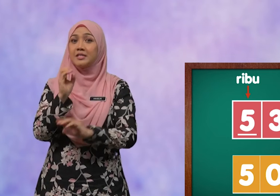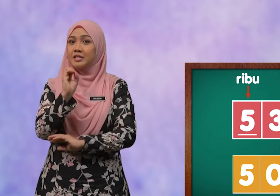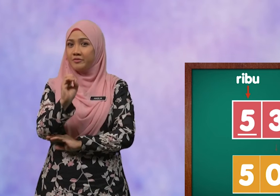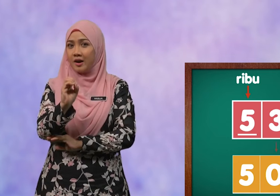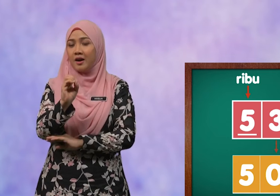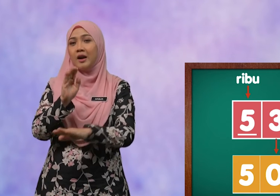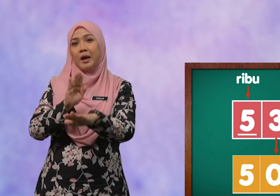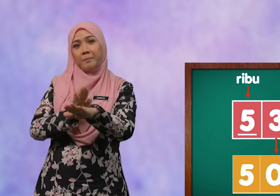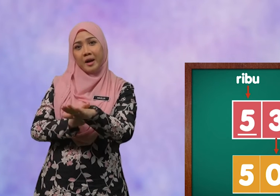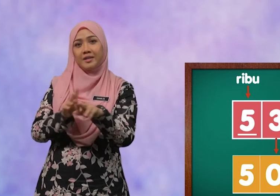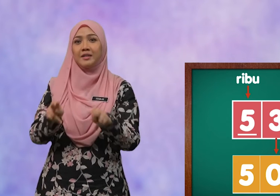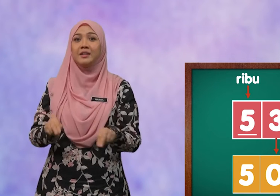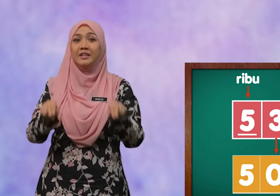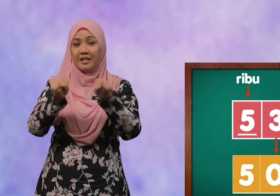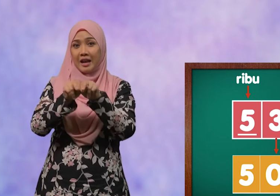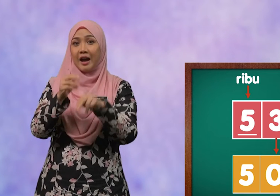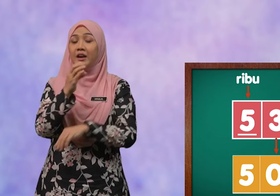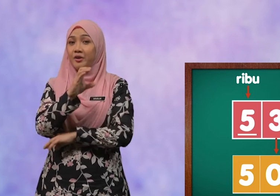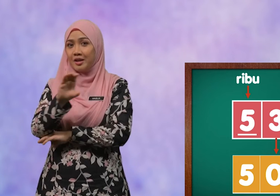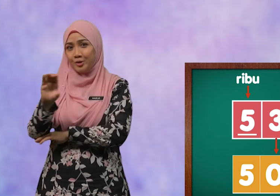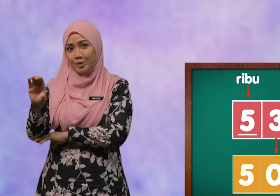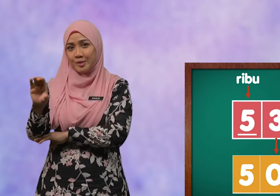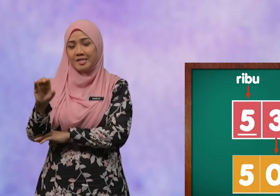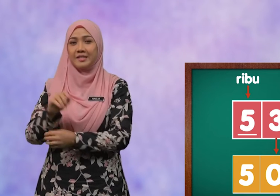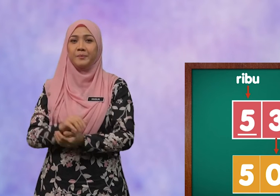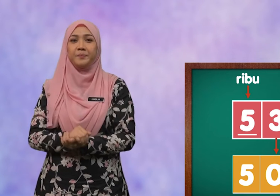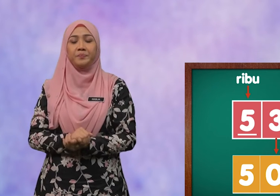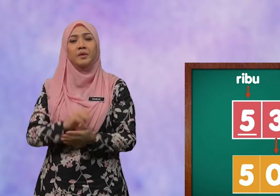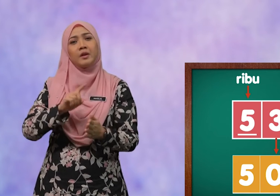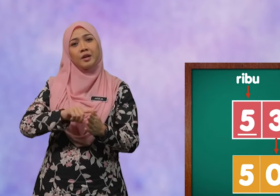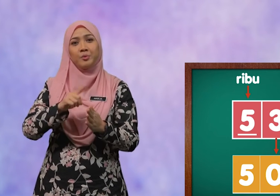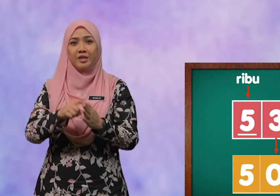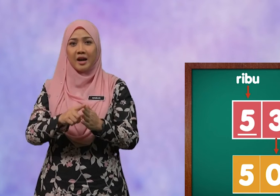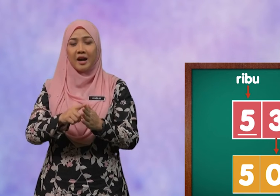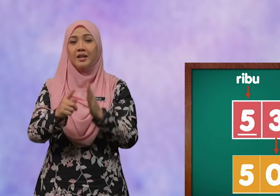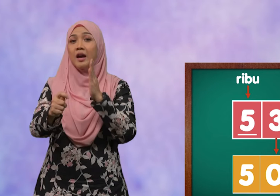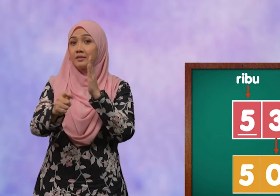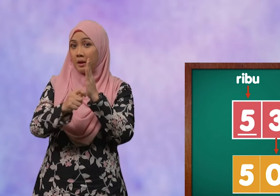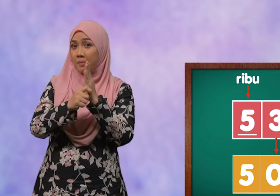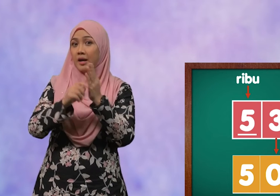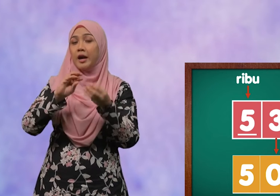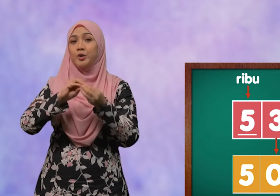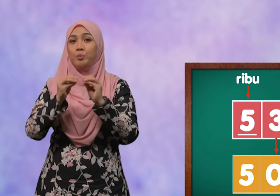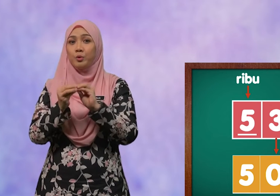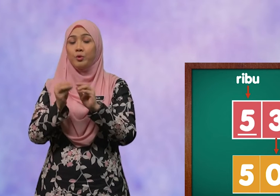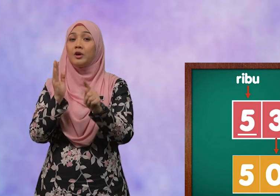sifar pada nilai ratus. Kemudian, tambahkan nombor